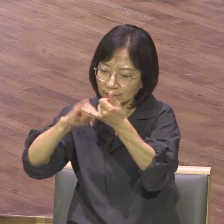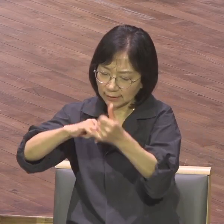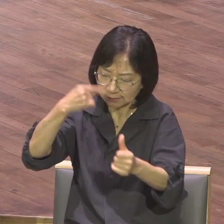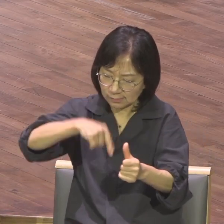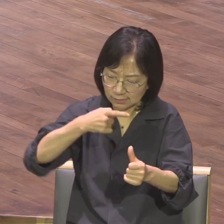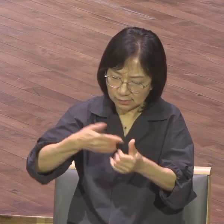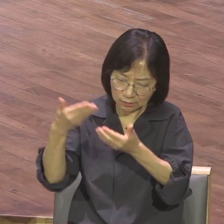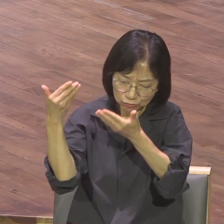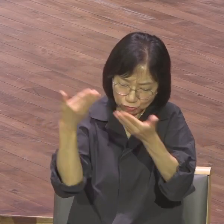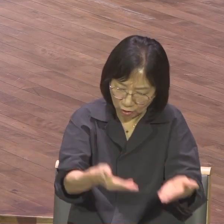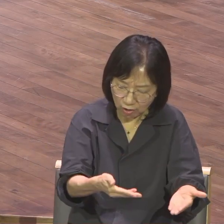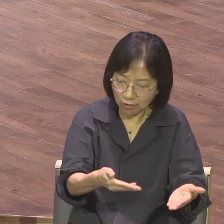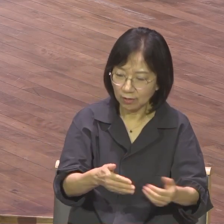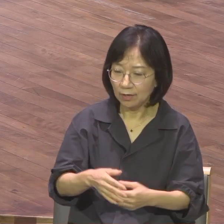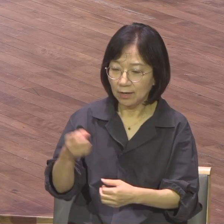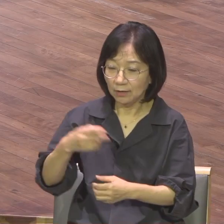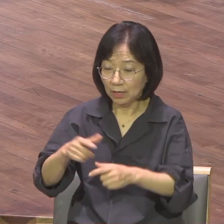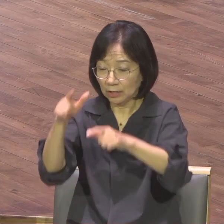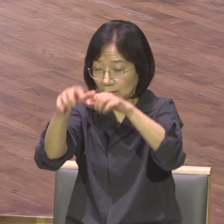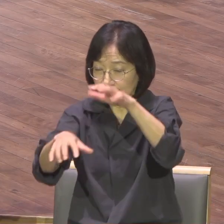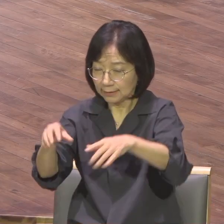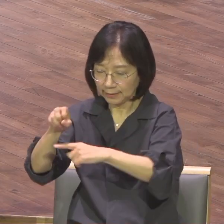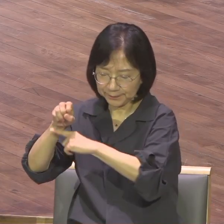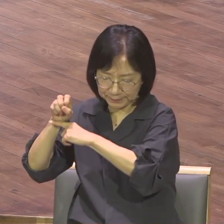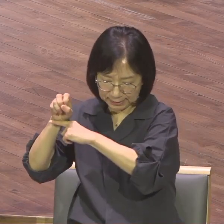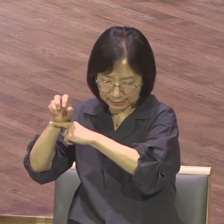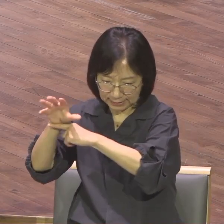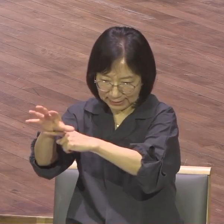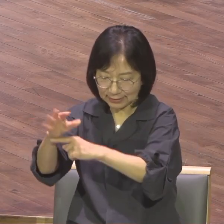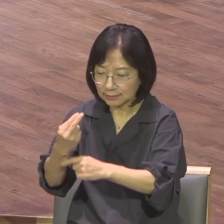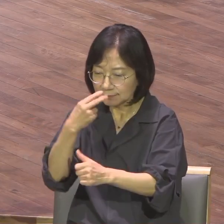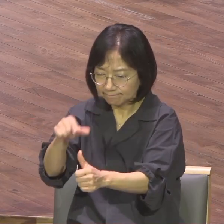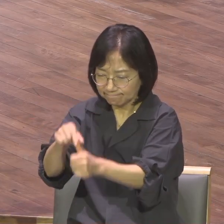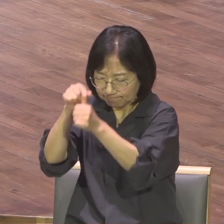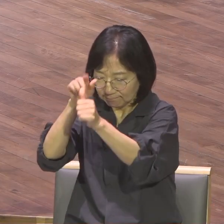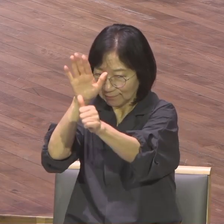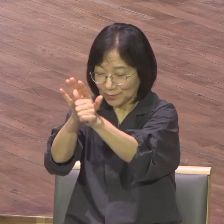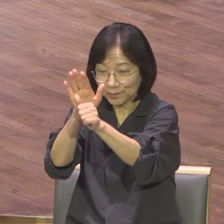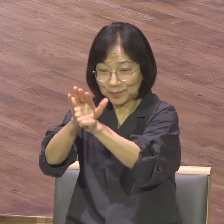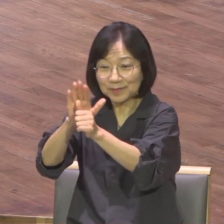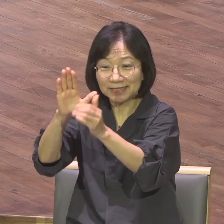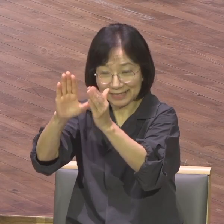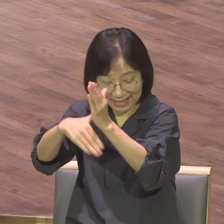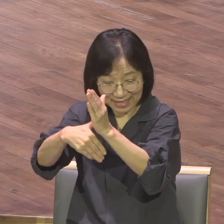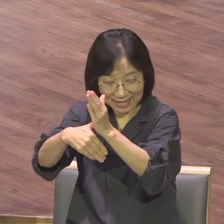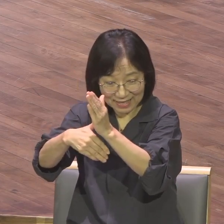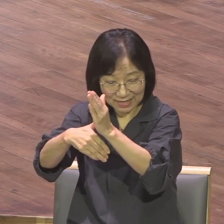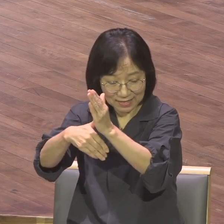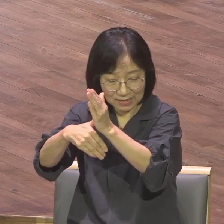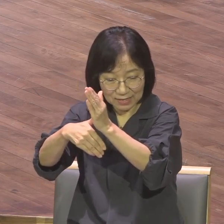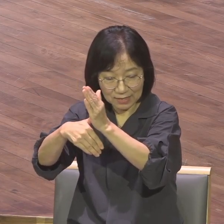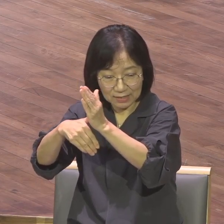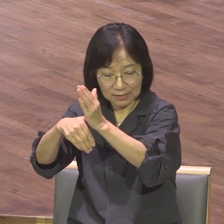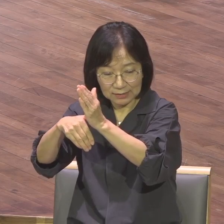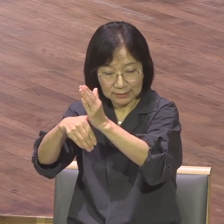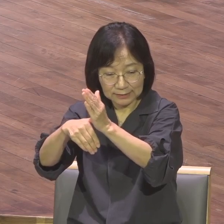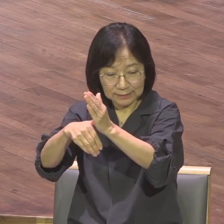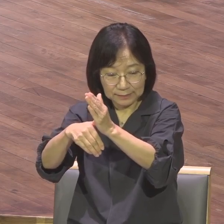빛을 비추고 생명을 살릴 때에 내 인생은 하나님의 가장